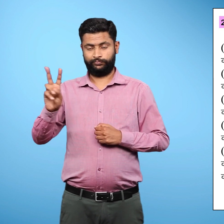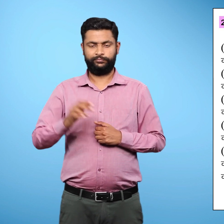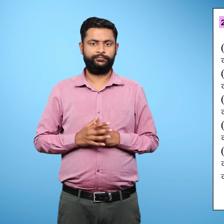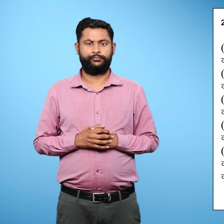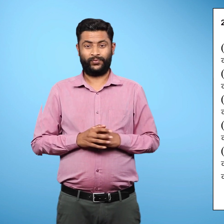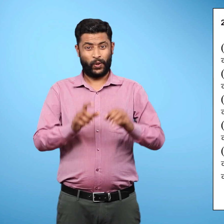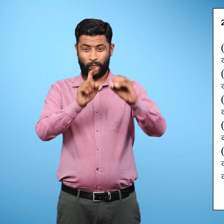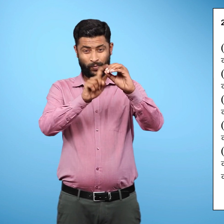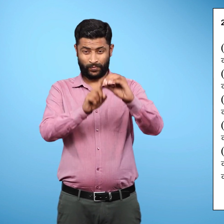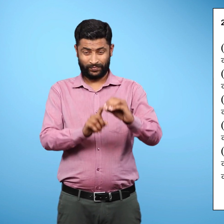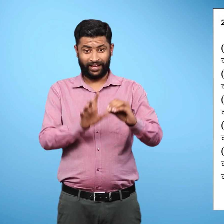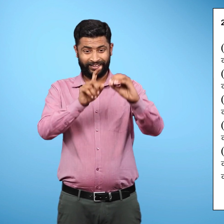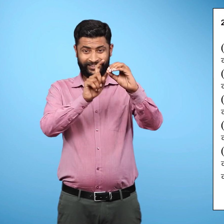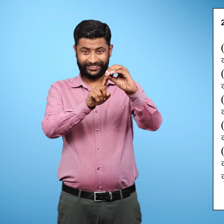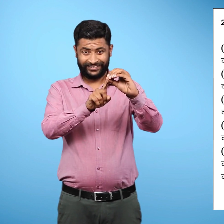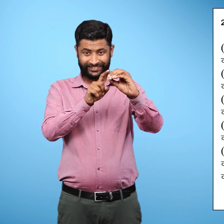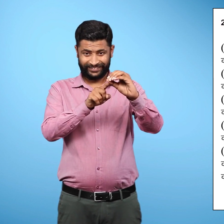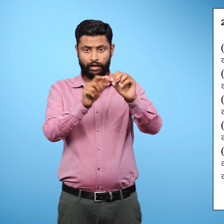सही उत्तर चिन्हित कीजिए